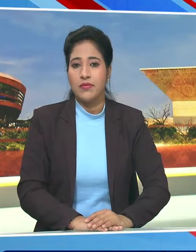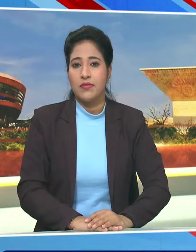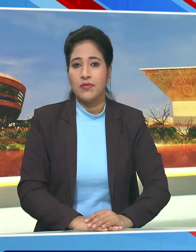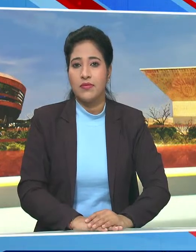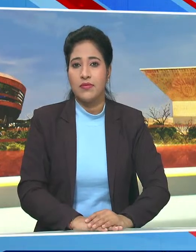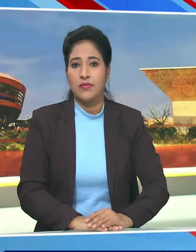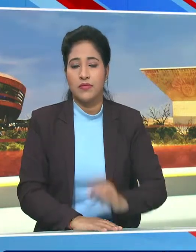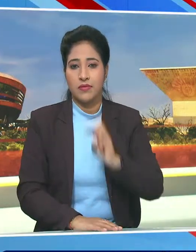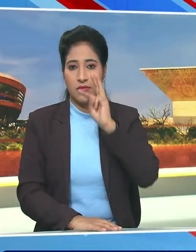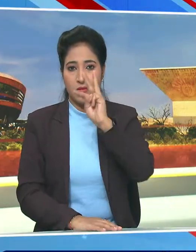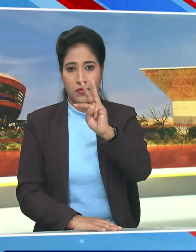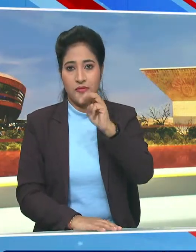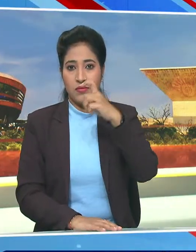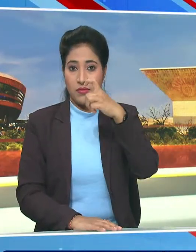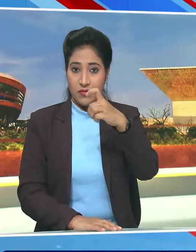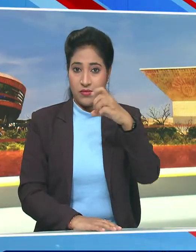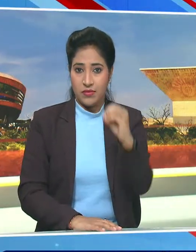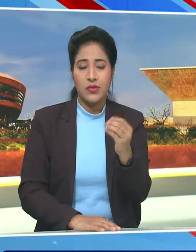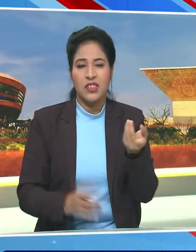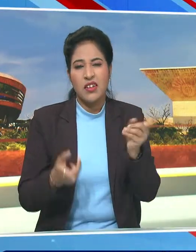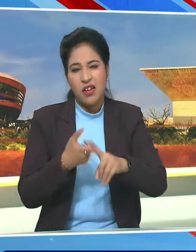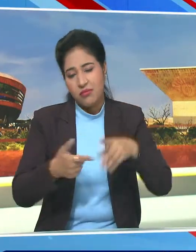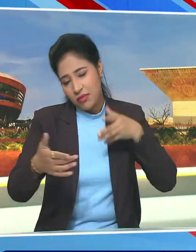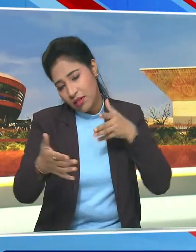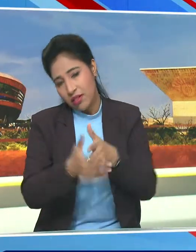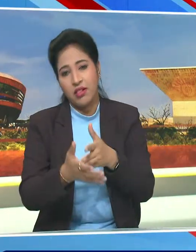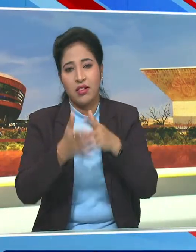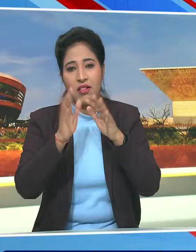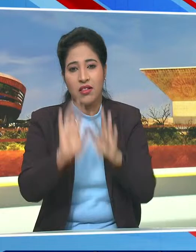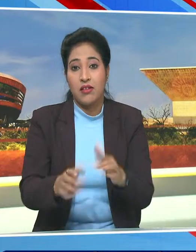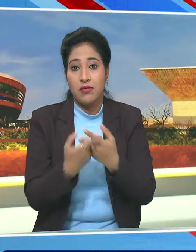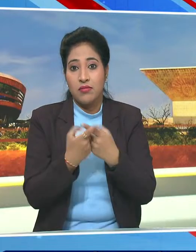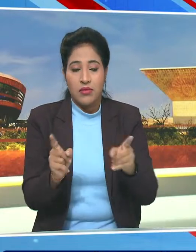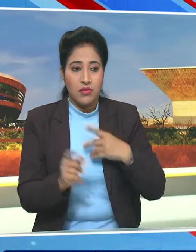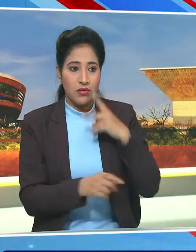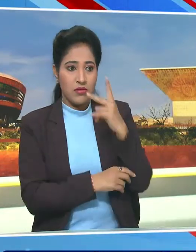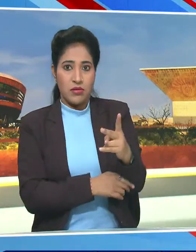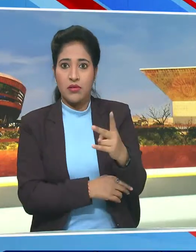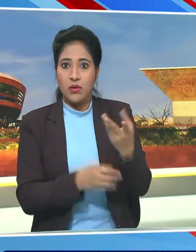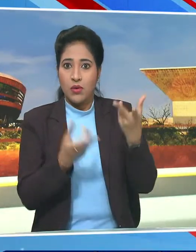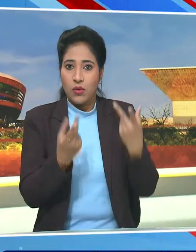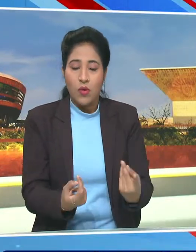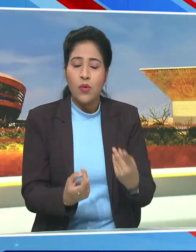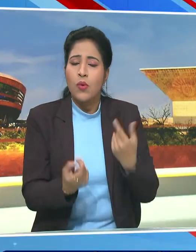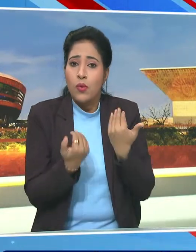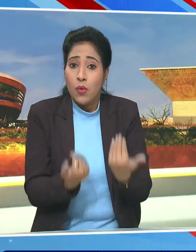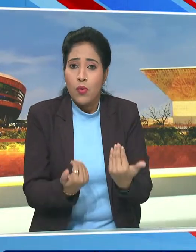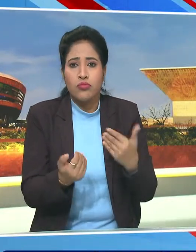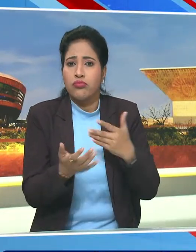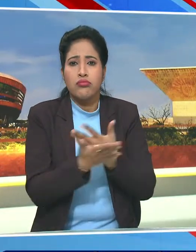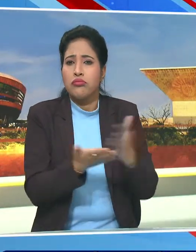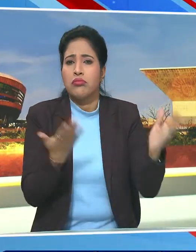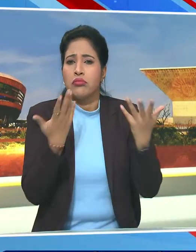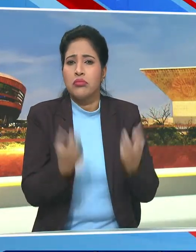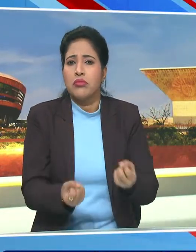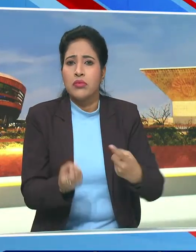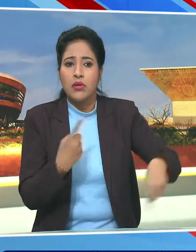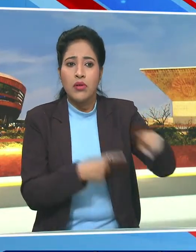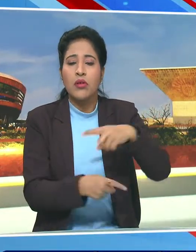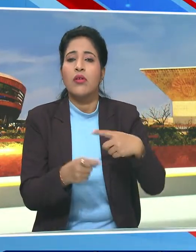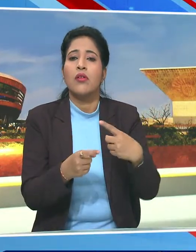370 में बारियर भी था बर यह आई वोड़ियर उन्हें